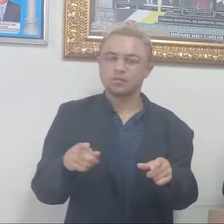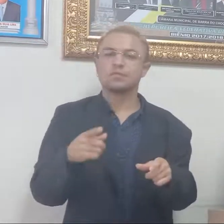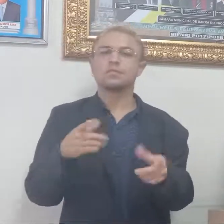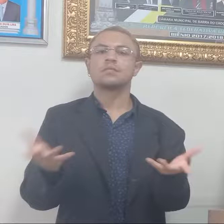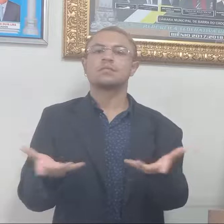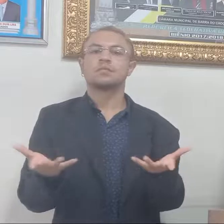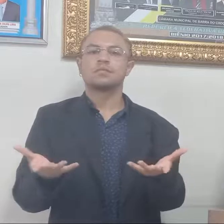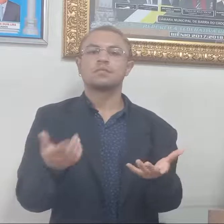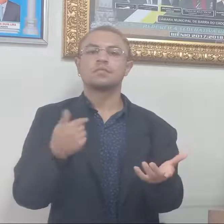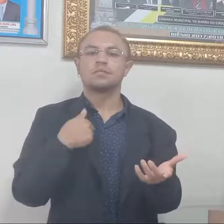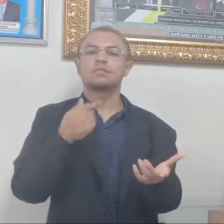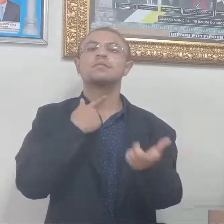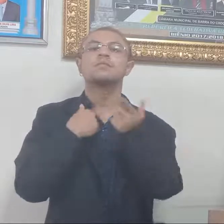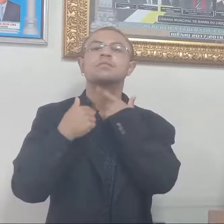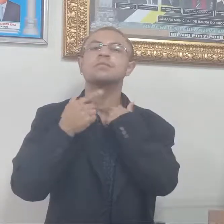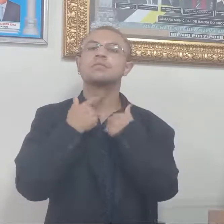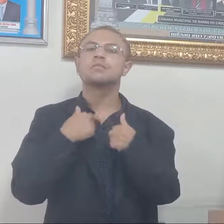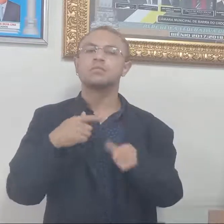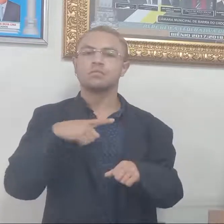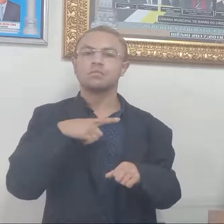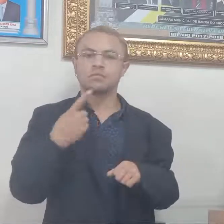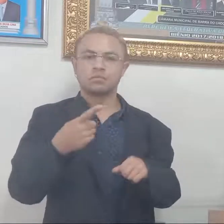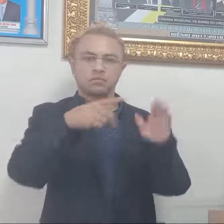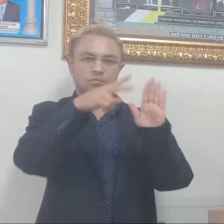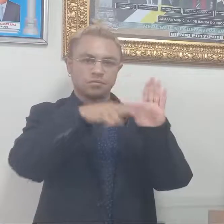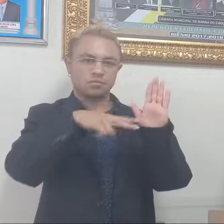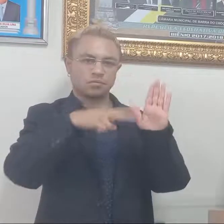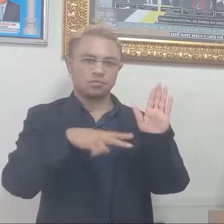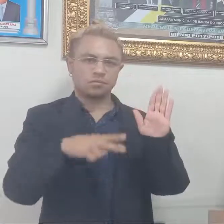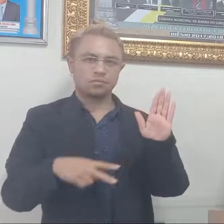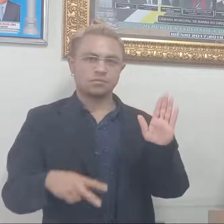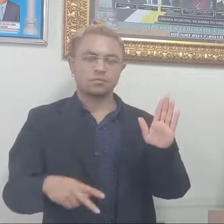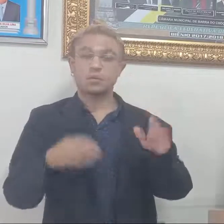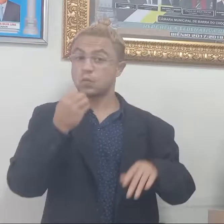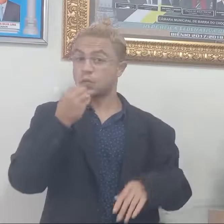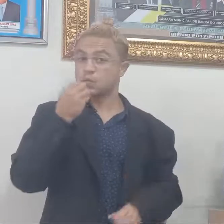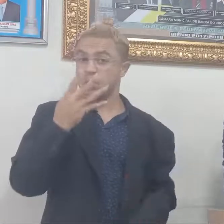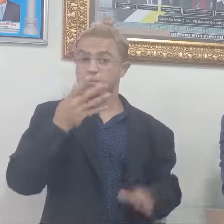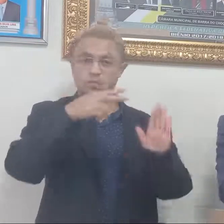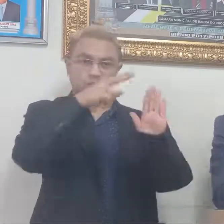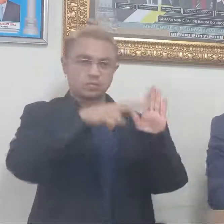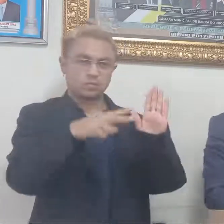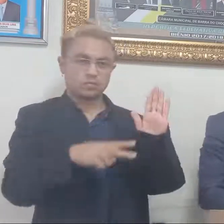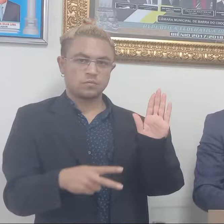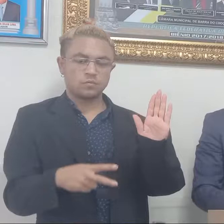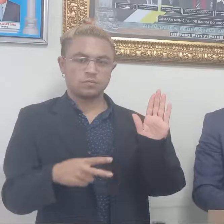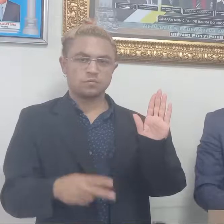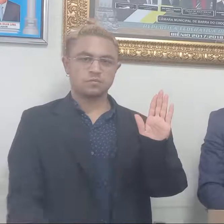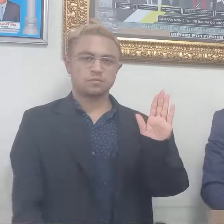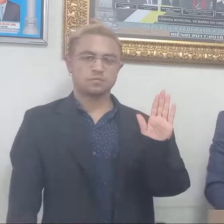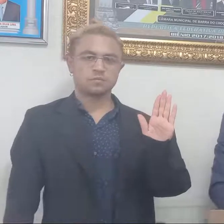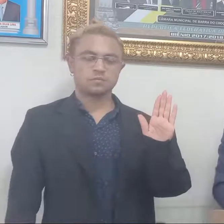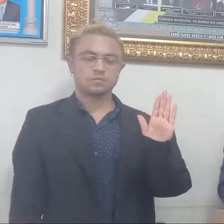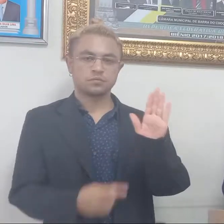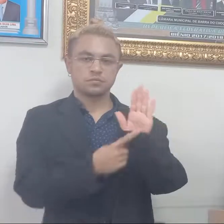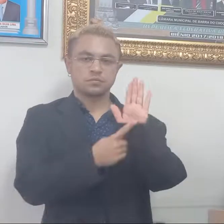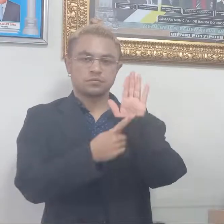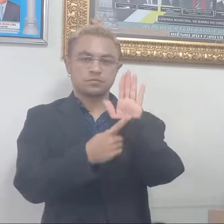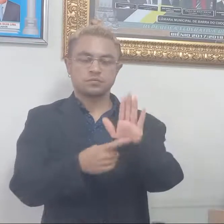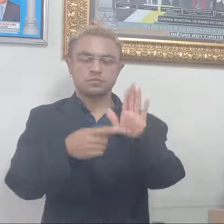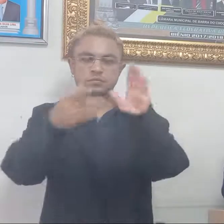uma pequena leitura. É bom a gente ler e esplanar